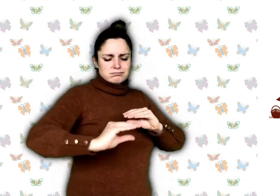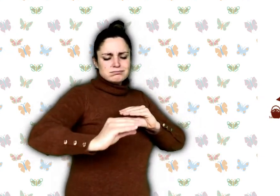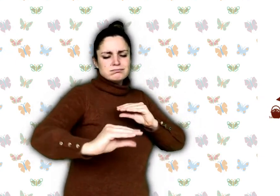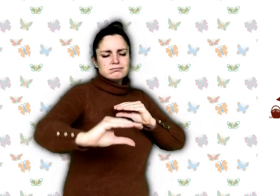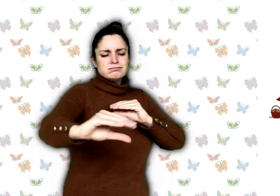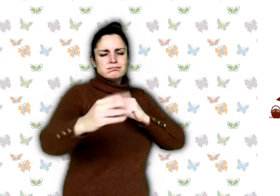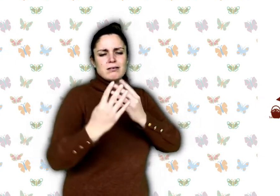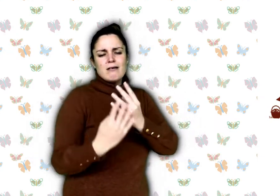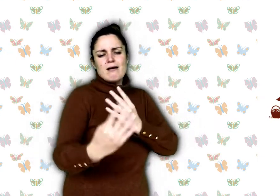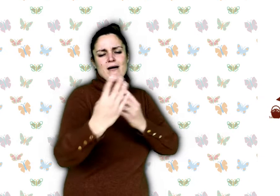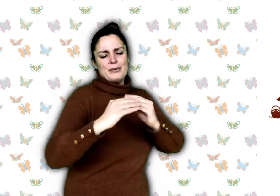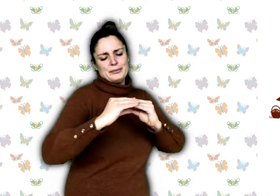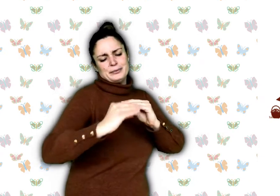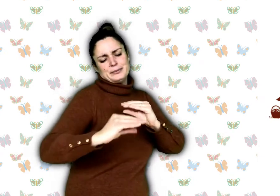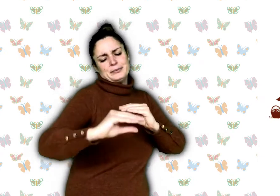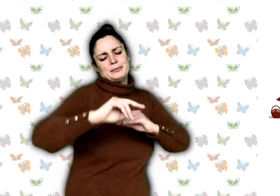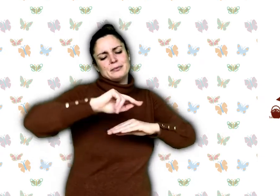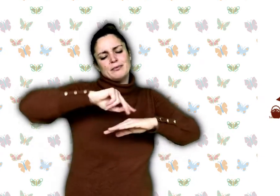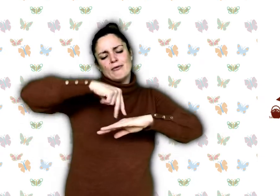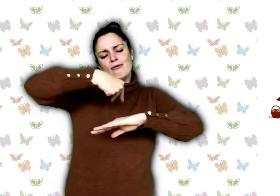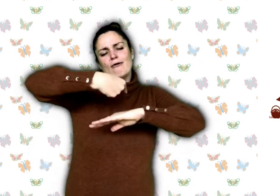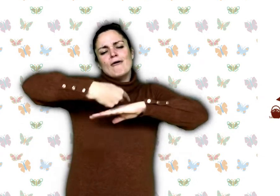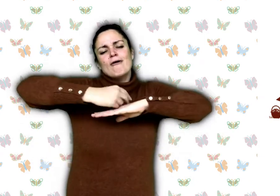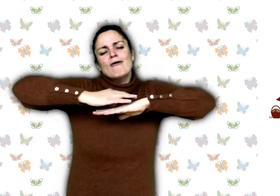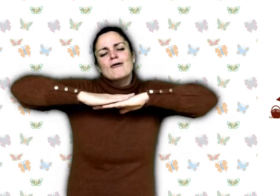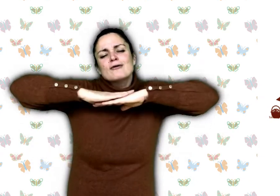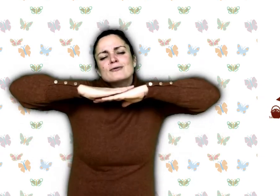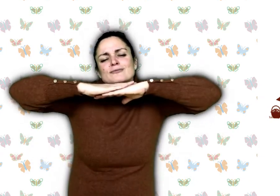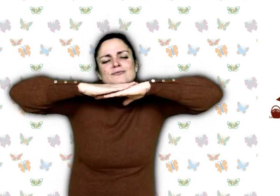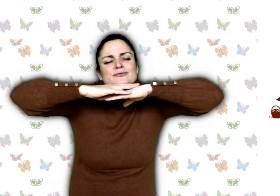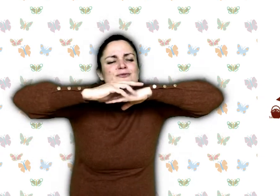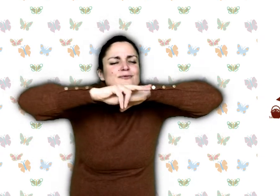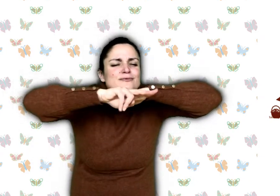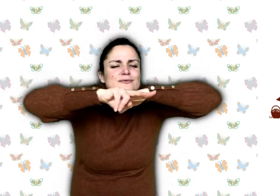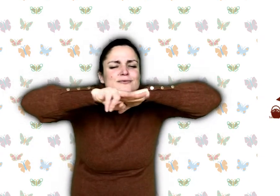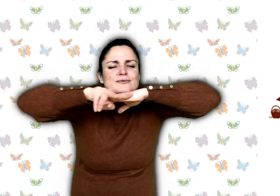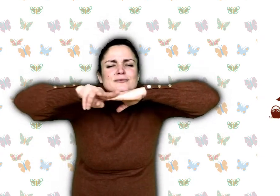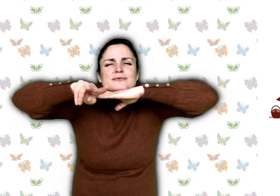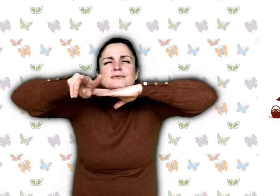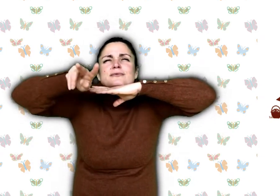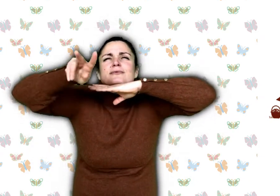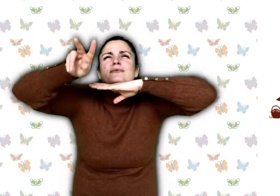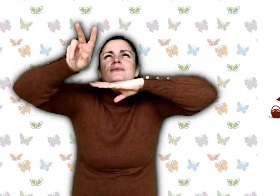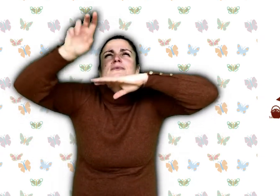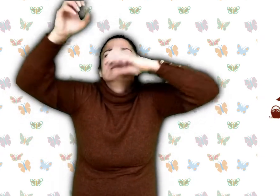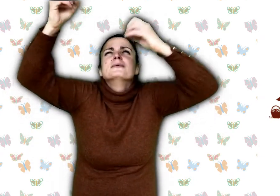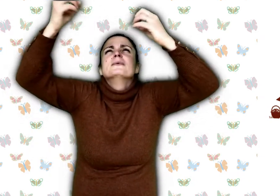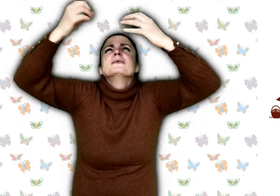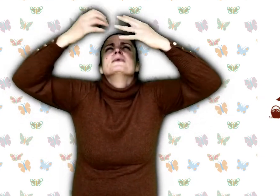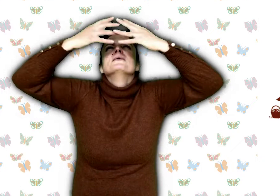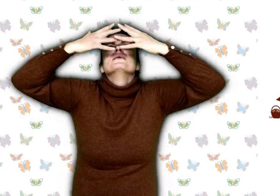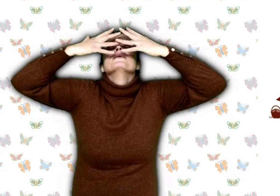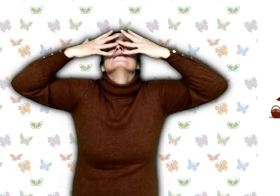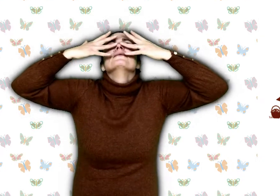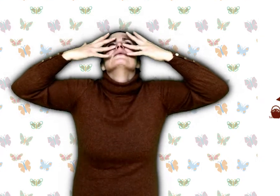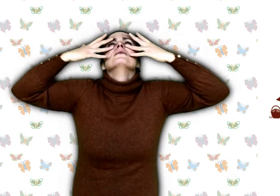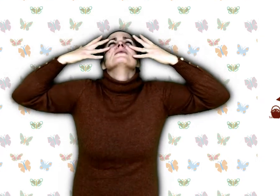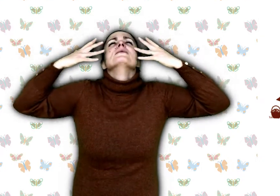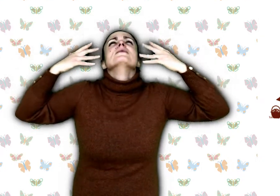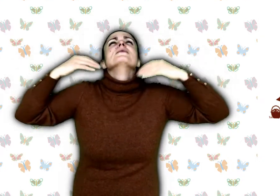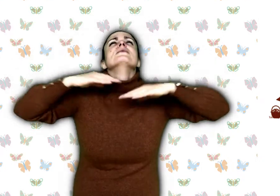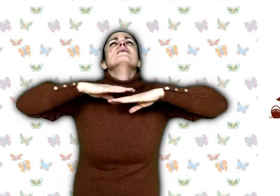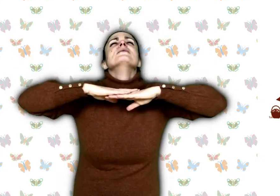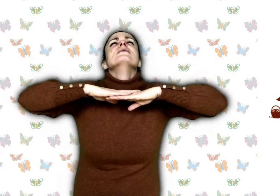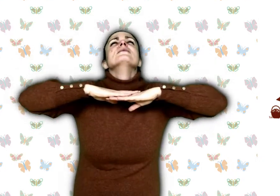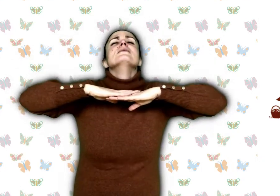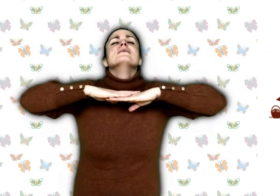s'allongea sur la mousse et s'extasia en contemplant la lumière qui dansait à travers